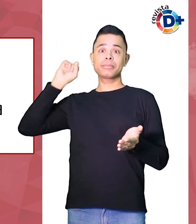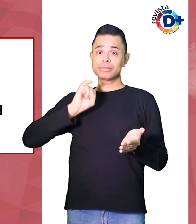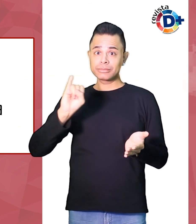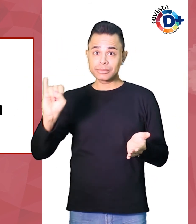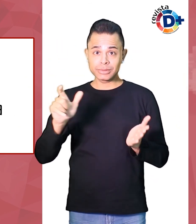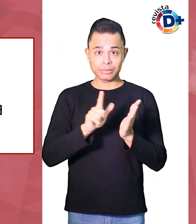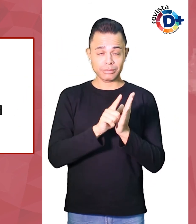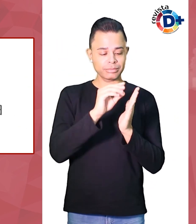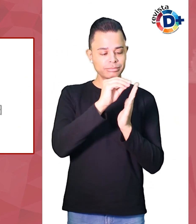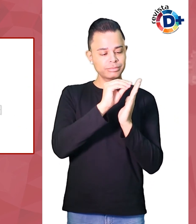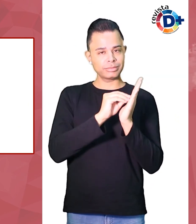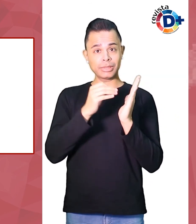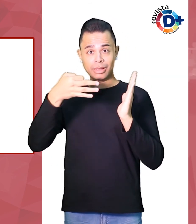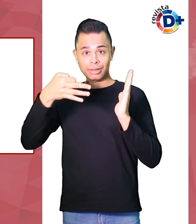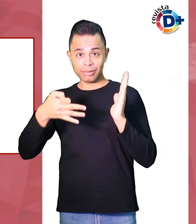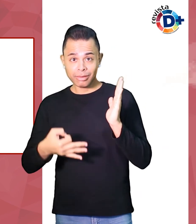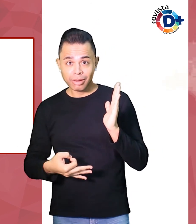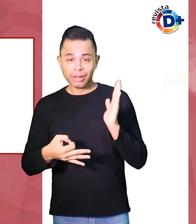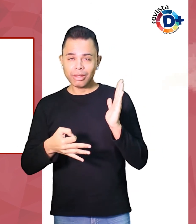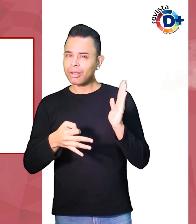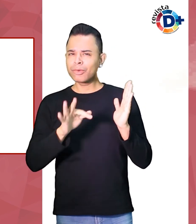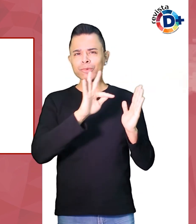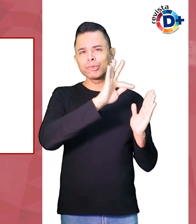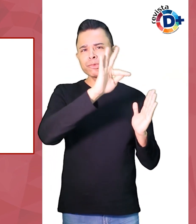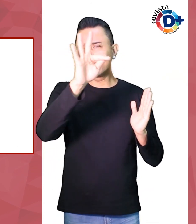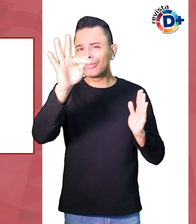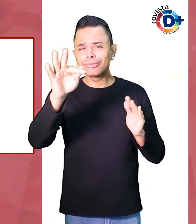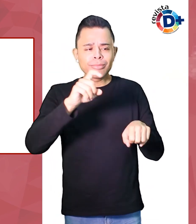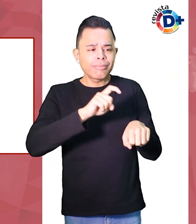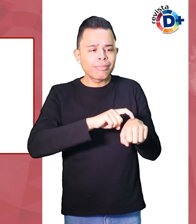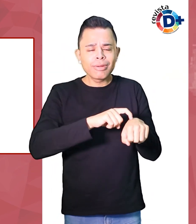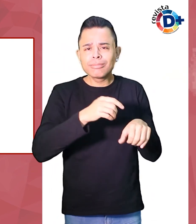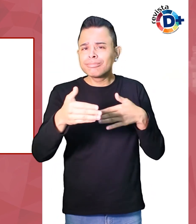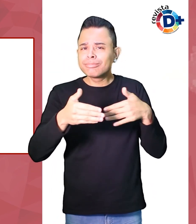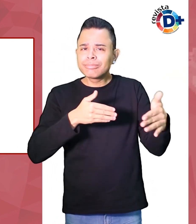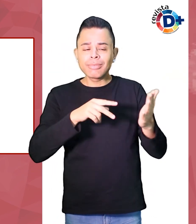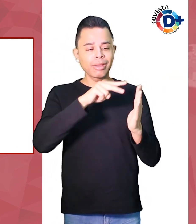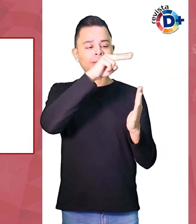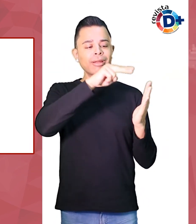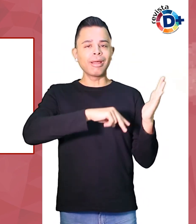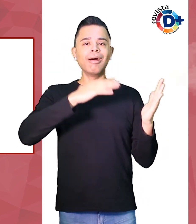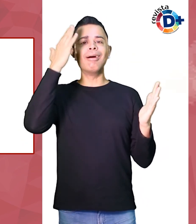própria prática é um bom caminho para identificar as suas escolhas